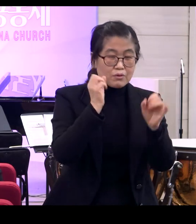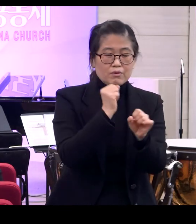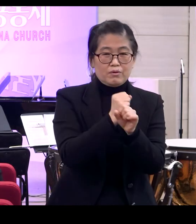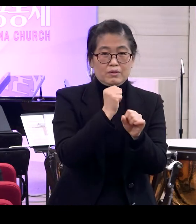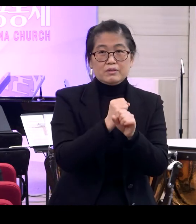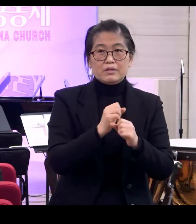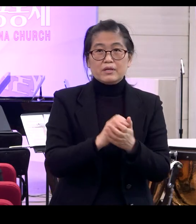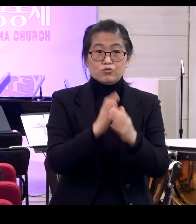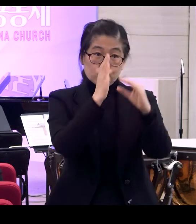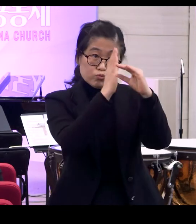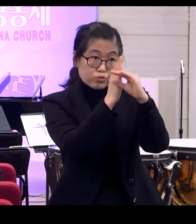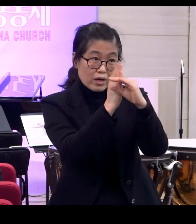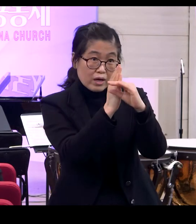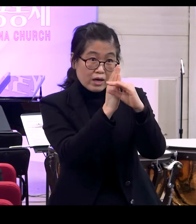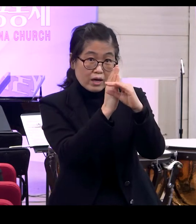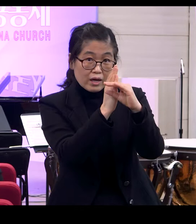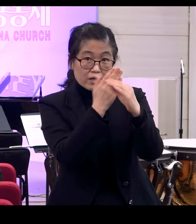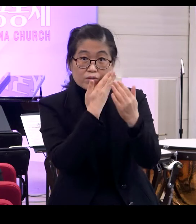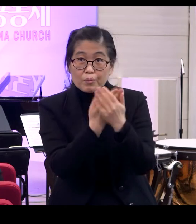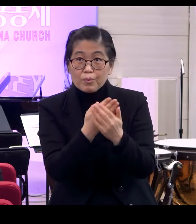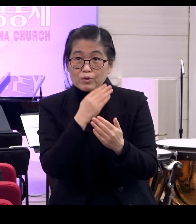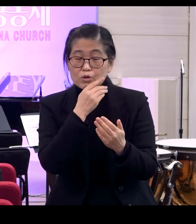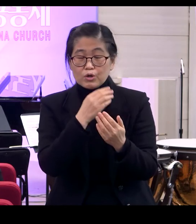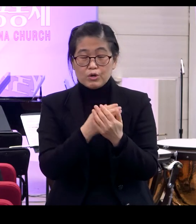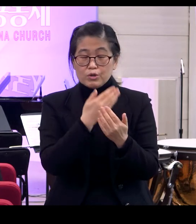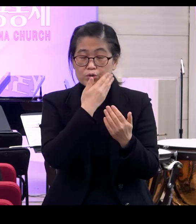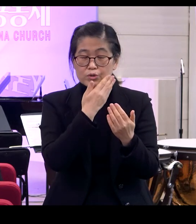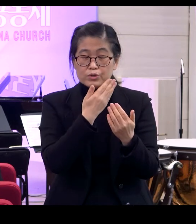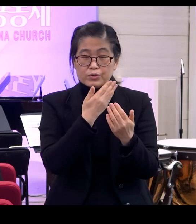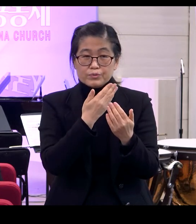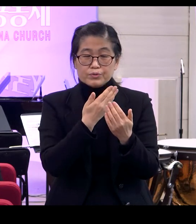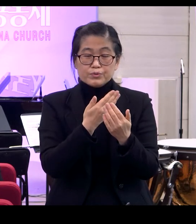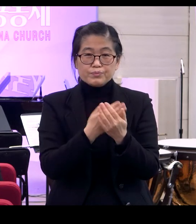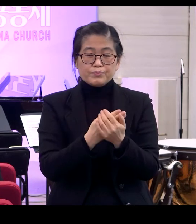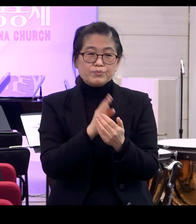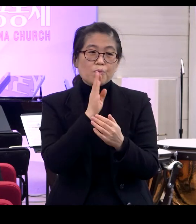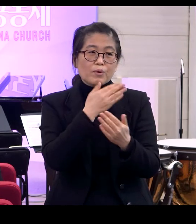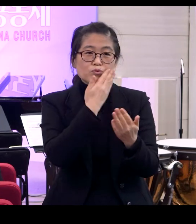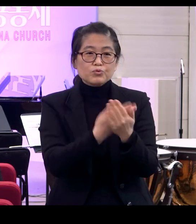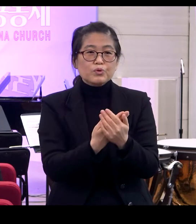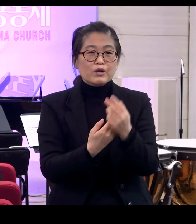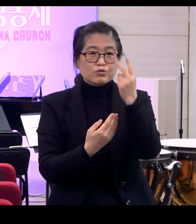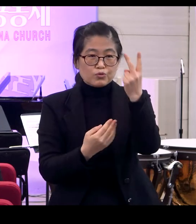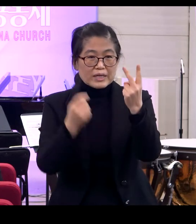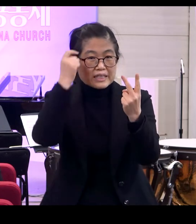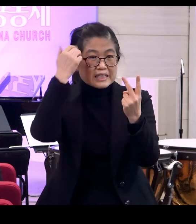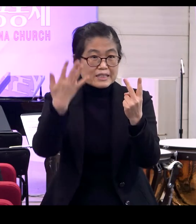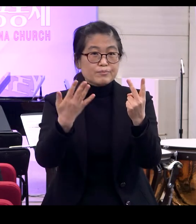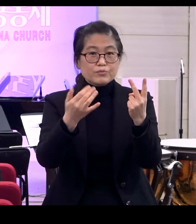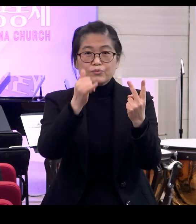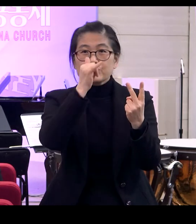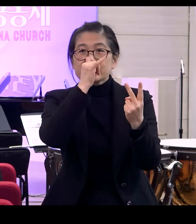그런데 그 중에서 정말 중요한 두 가지 질문이 있어요 그것을 함께 나누면서 이 메시지를 받으려고 그래요